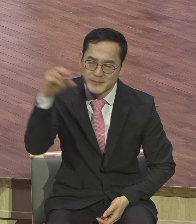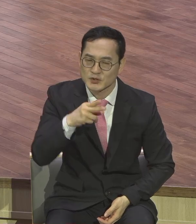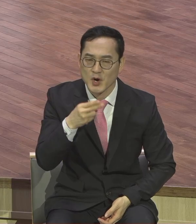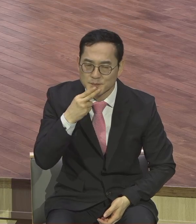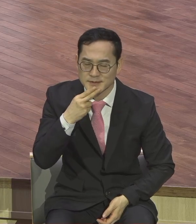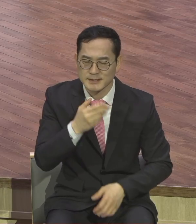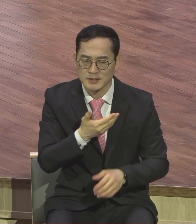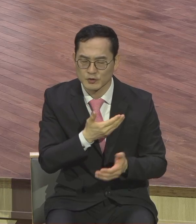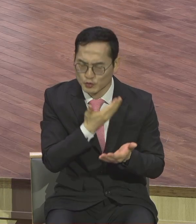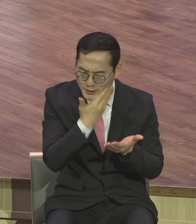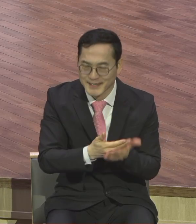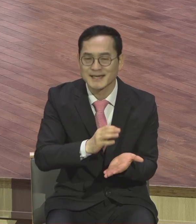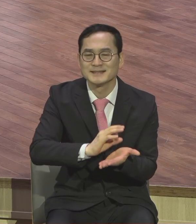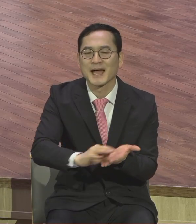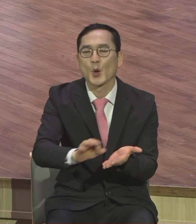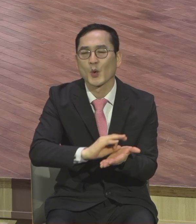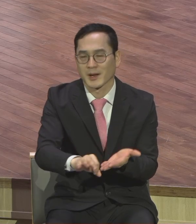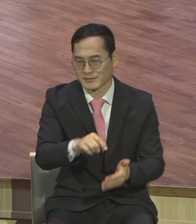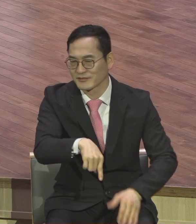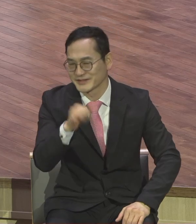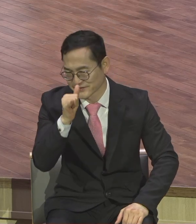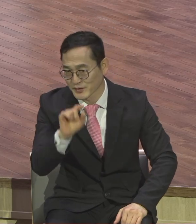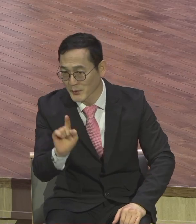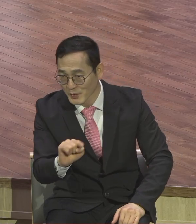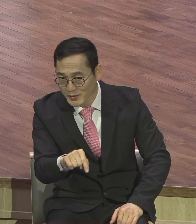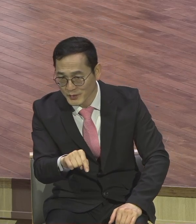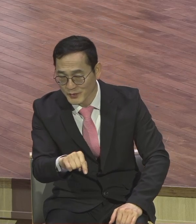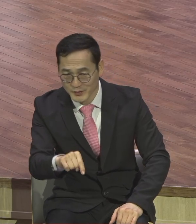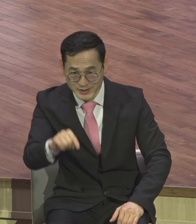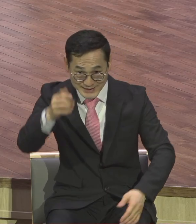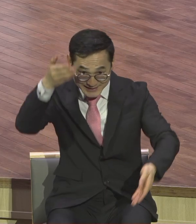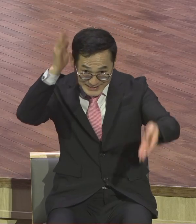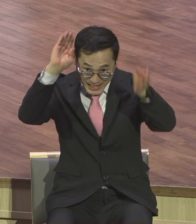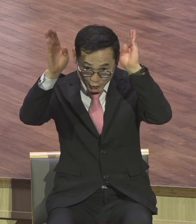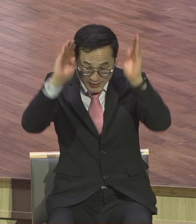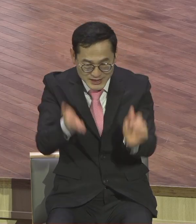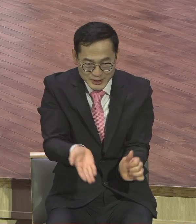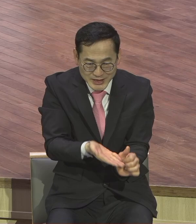그가 바로 나귀를 기르던 주인입니다